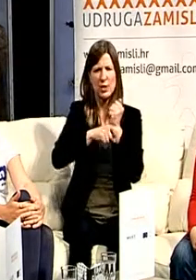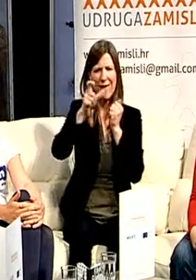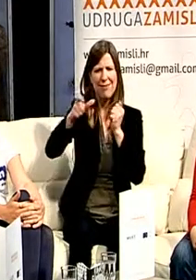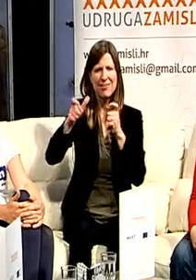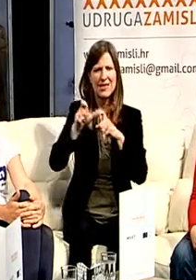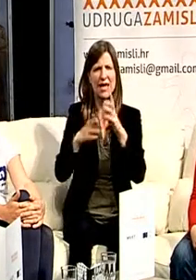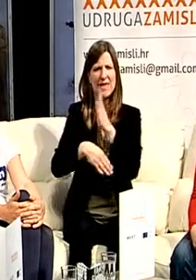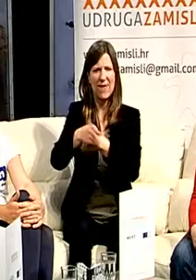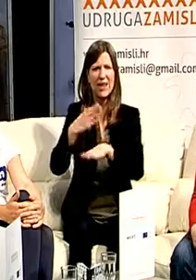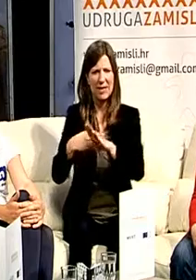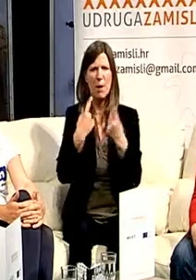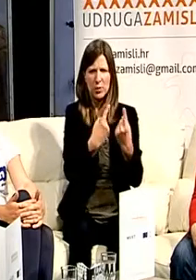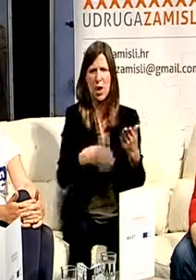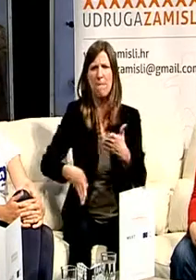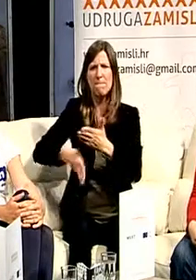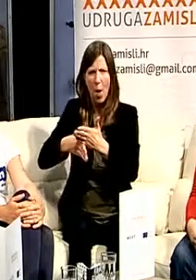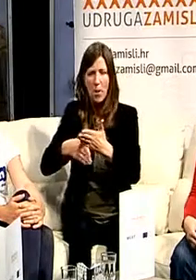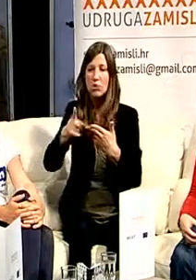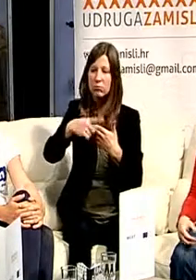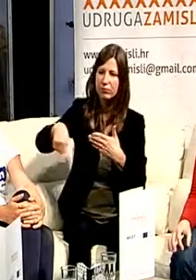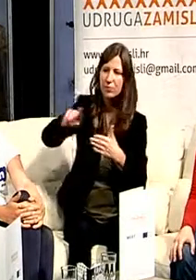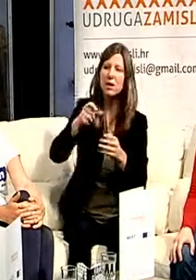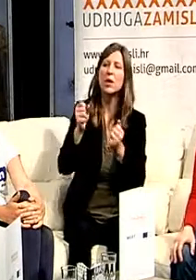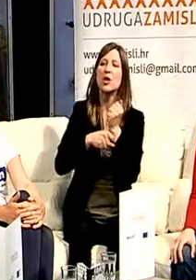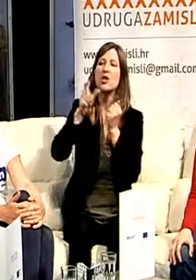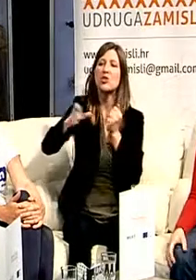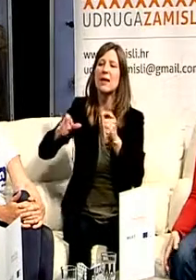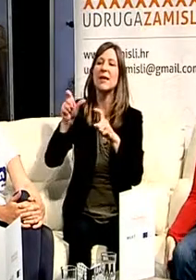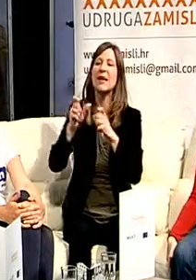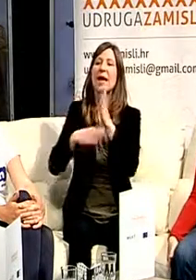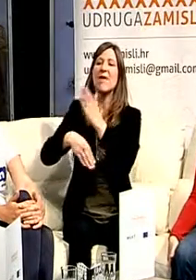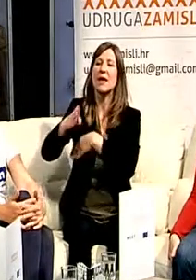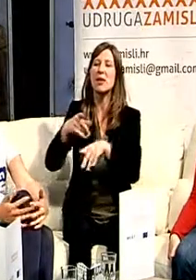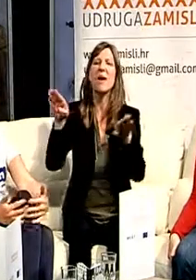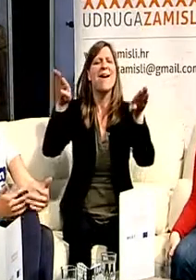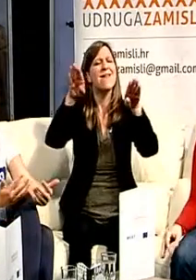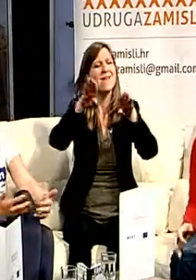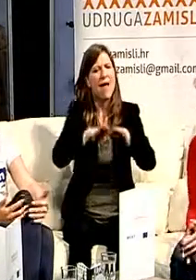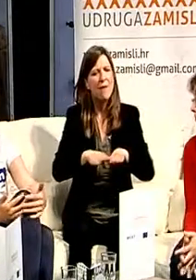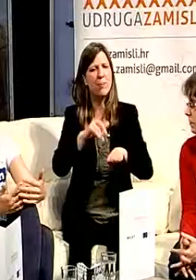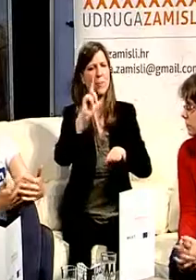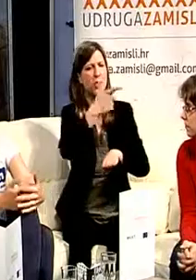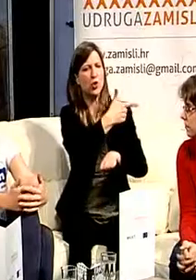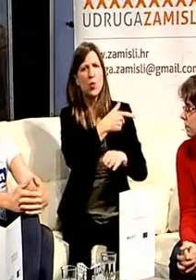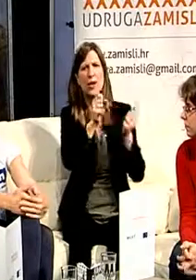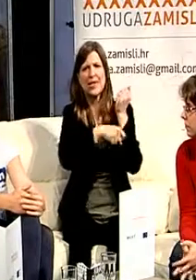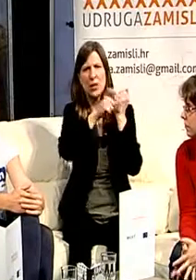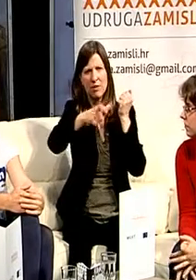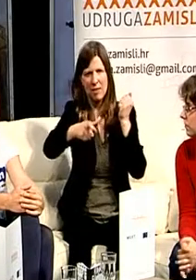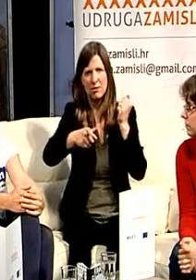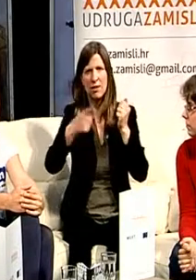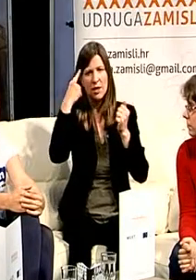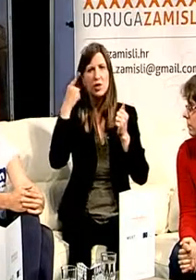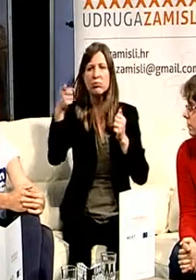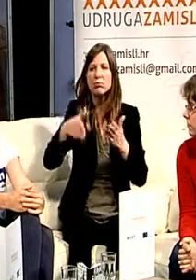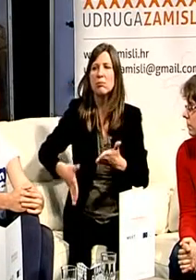da oni mogu ravnopravno studirati sa svojim kolegama, da nemaju problem sa odlaskom do fakulteta, da nemaju